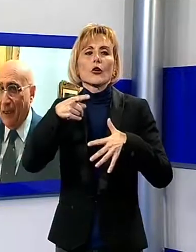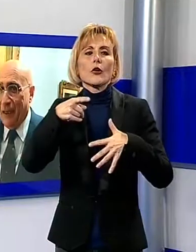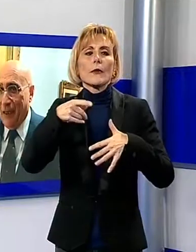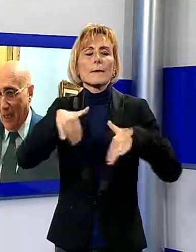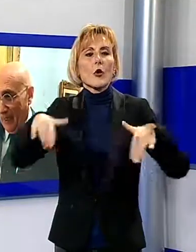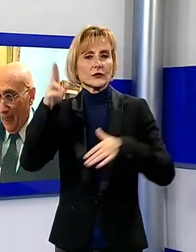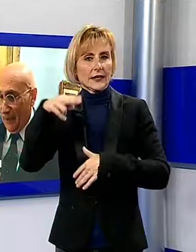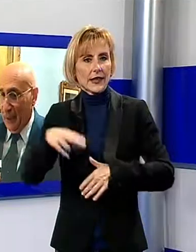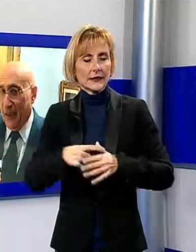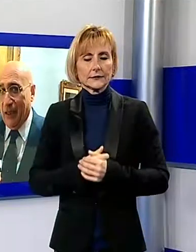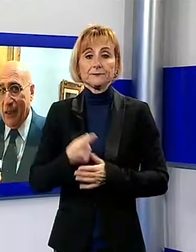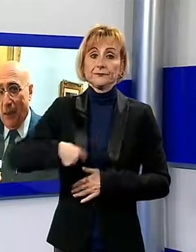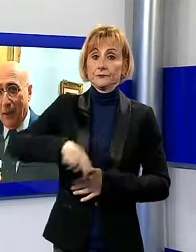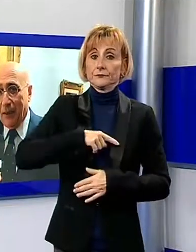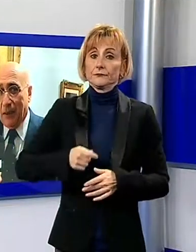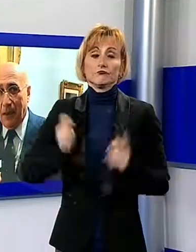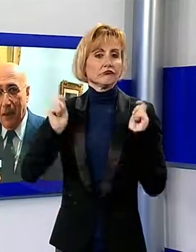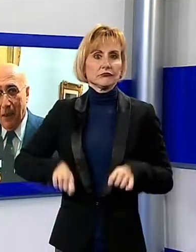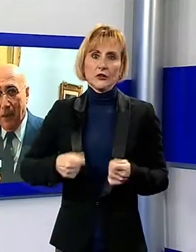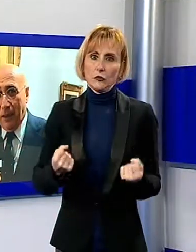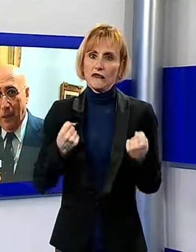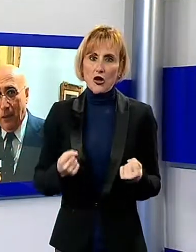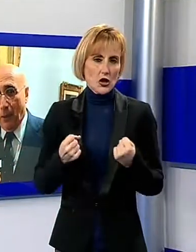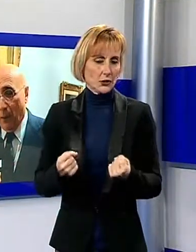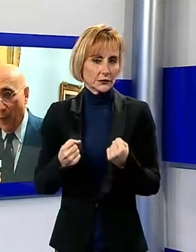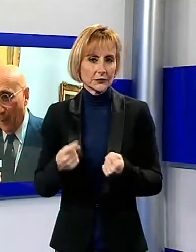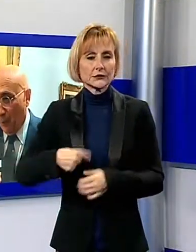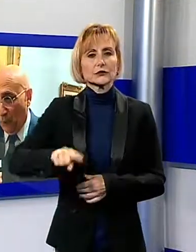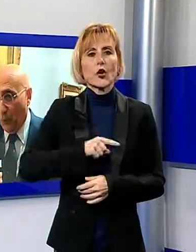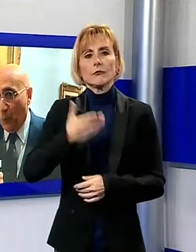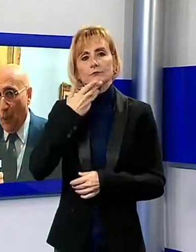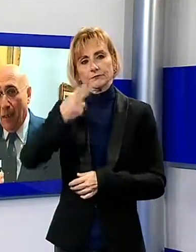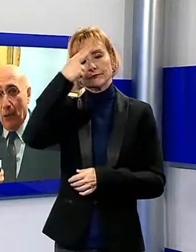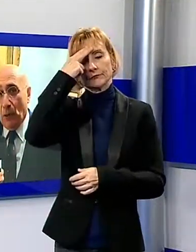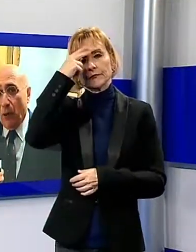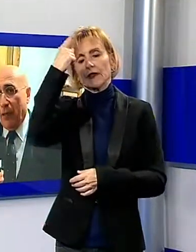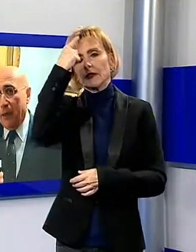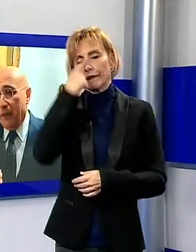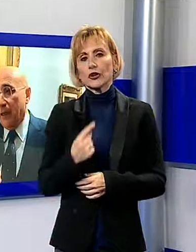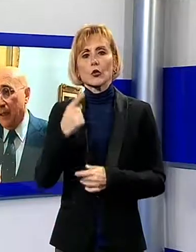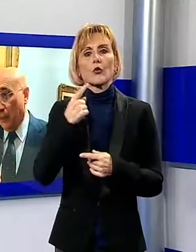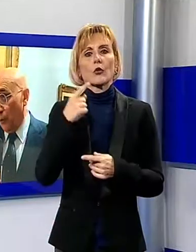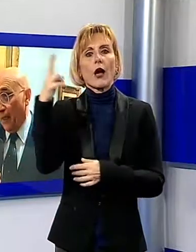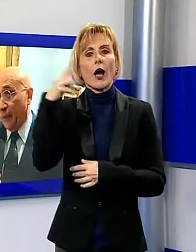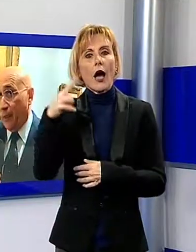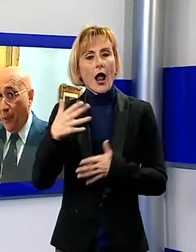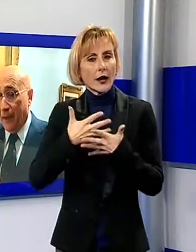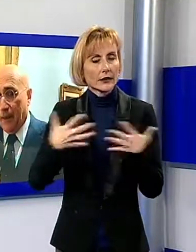alla grande, siamo partiti commemorando la figura di un grande artista, di un grande livornese